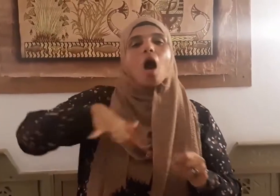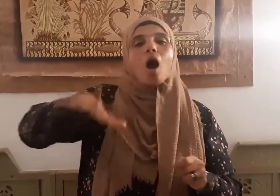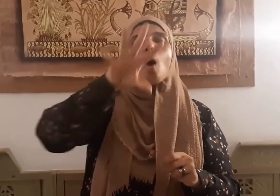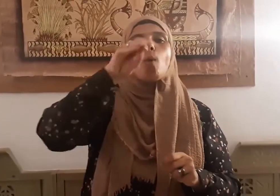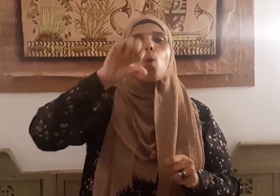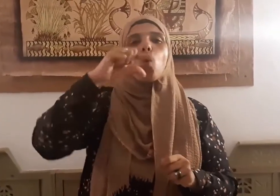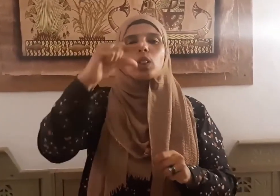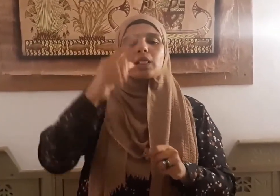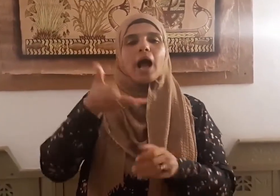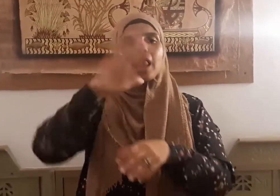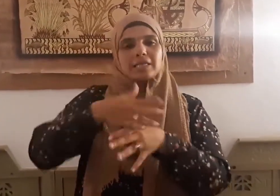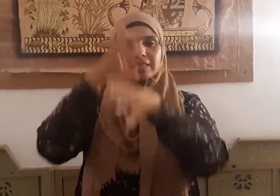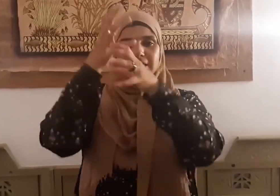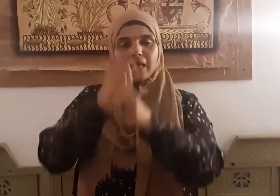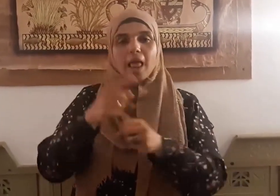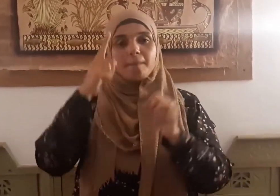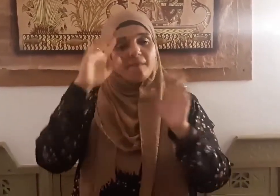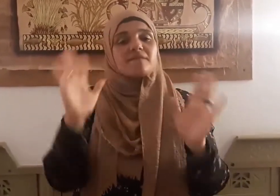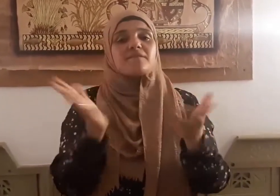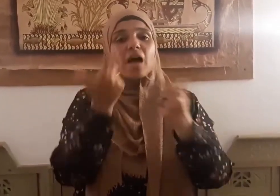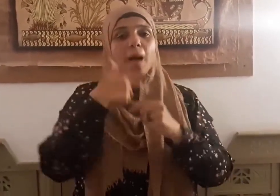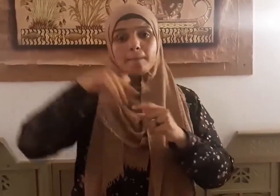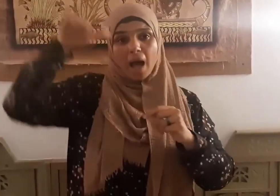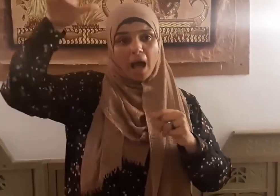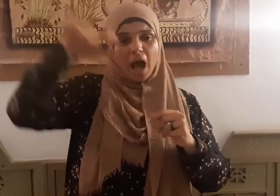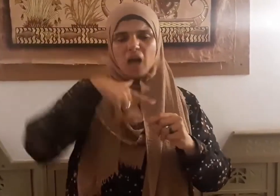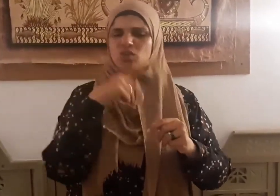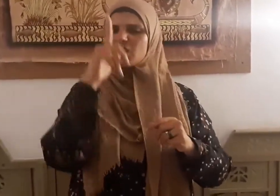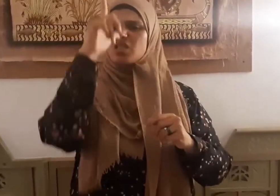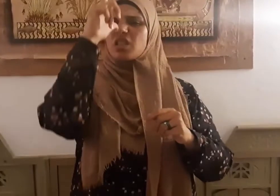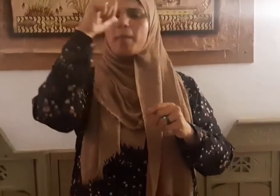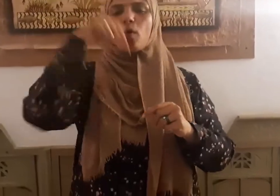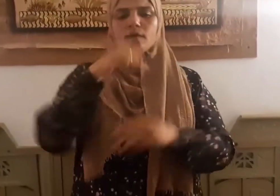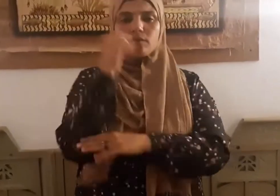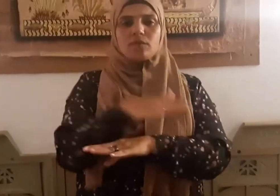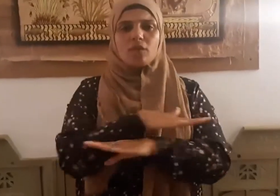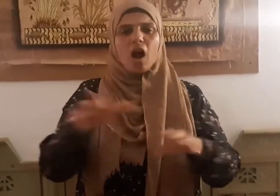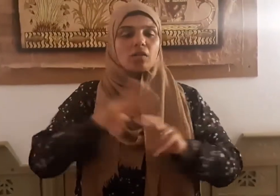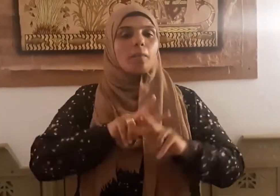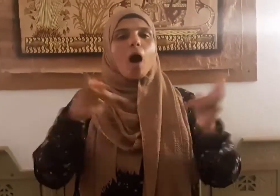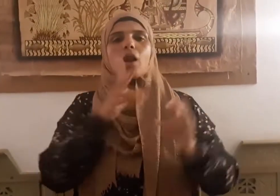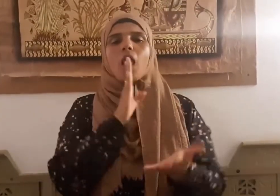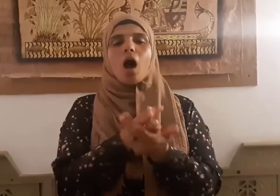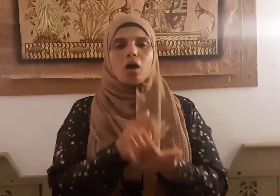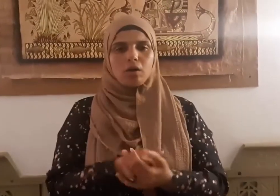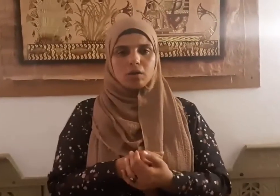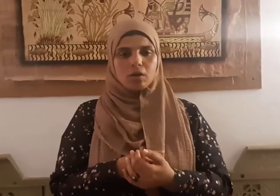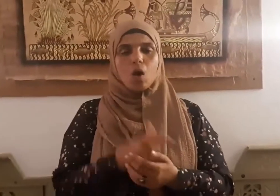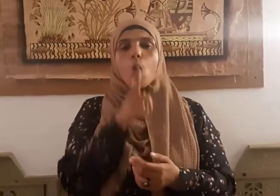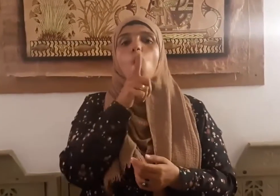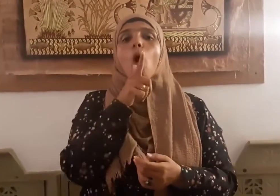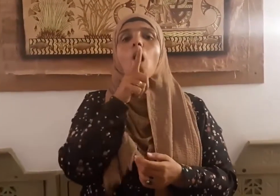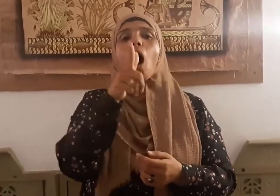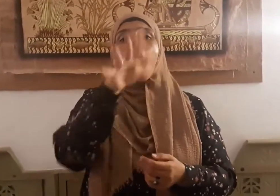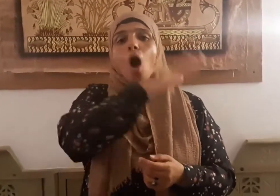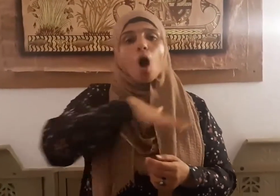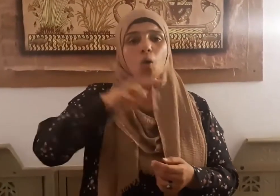فأما عاد فاستكبروا في الأرض بغير الحق وقالوا من أشد